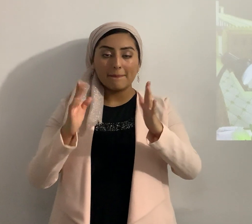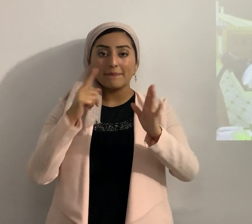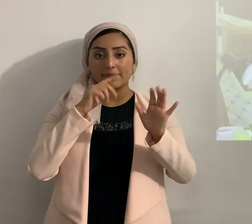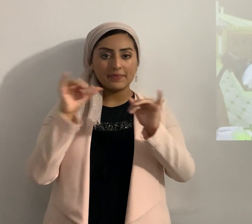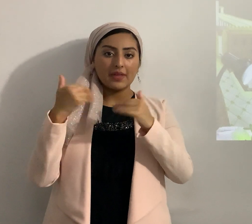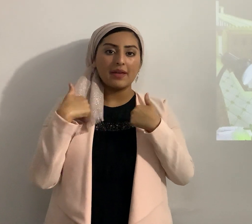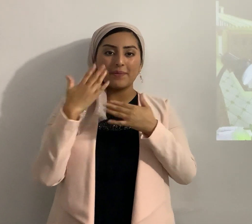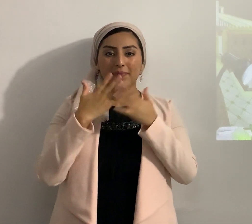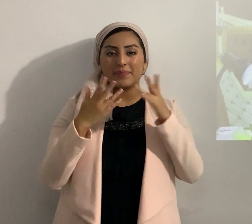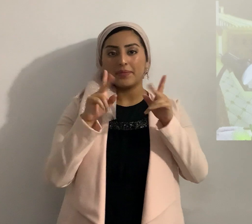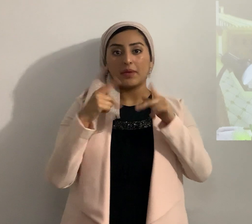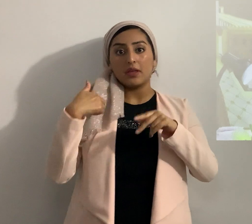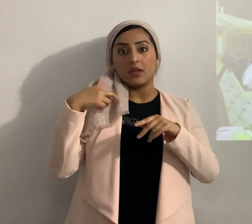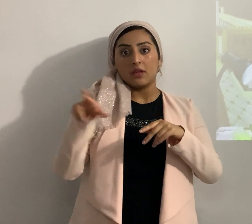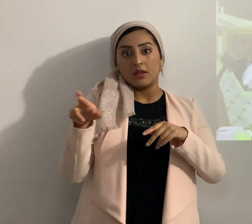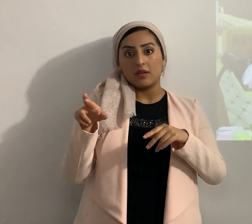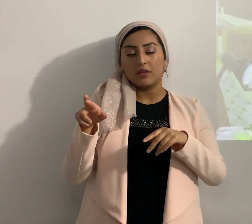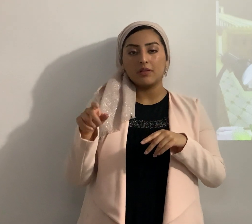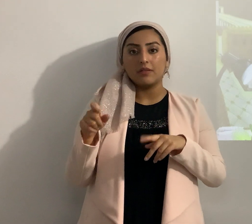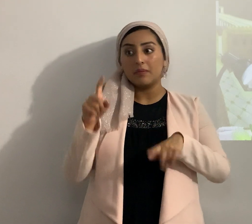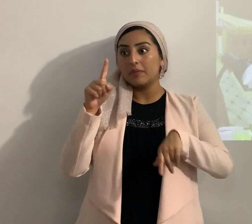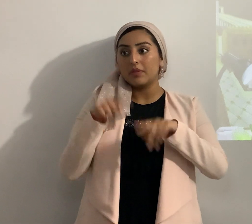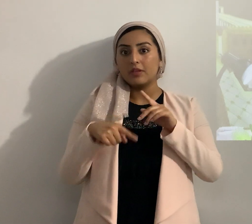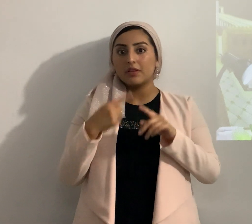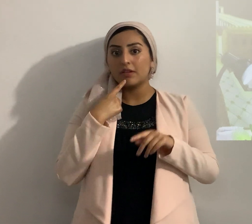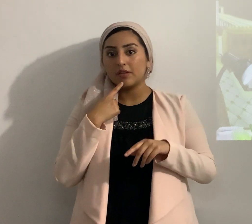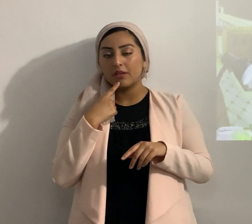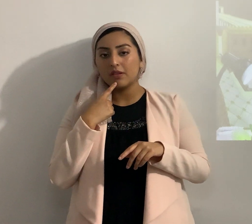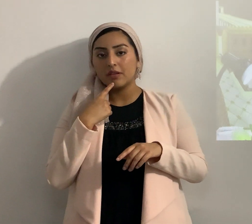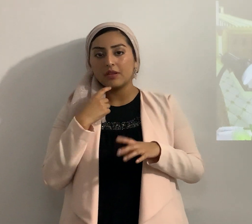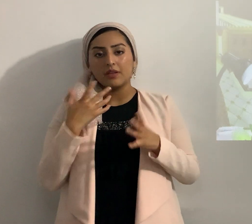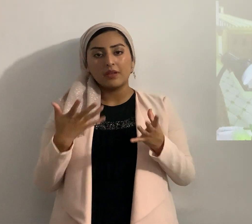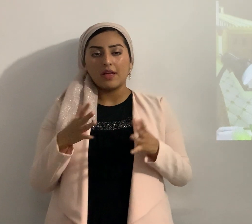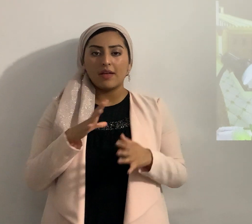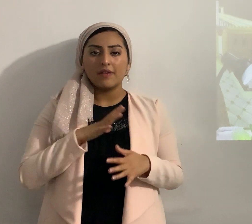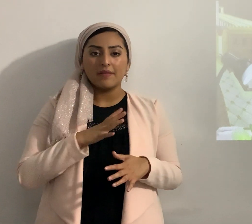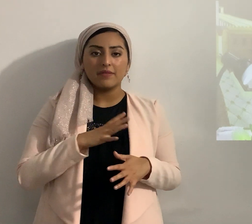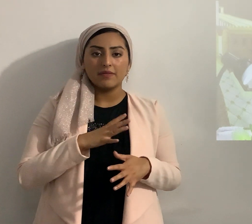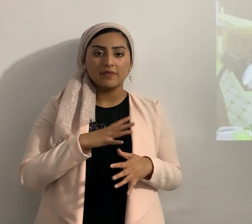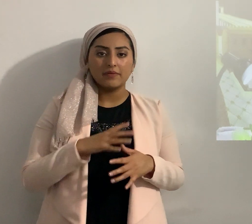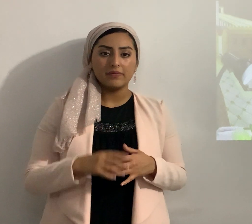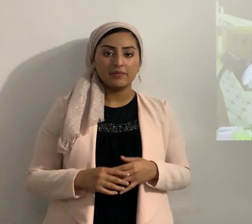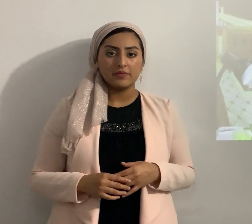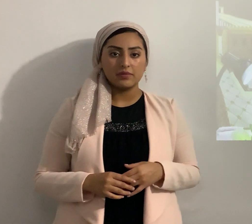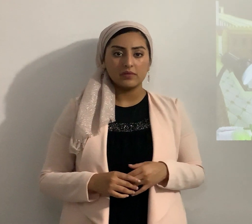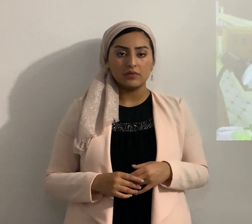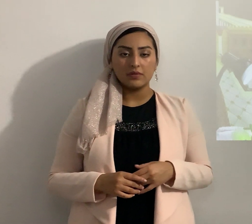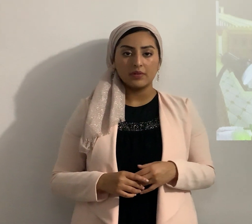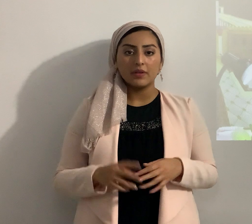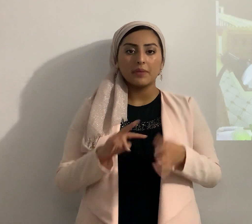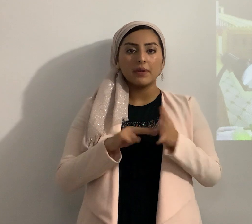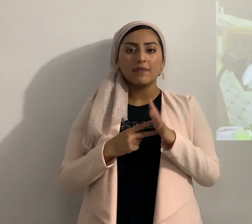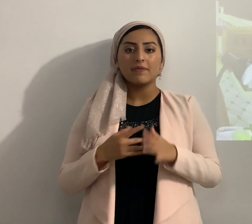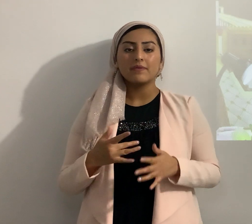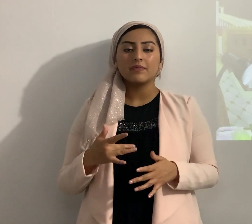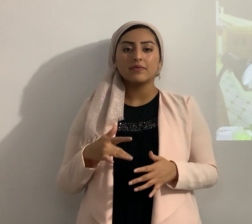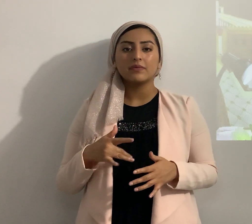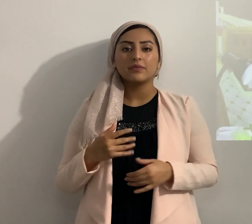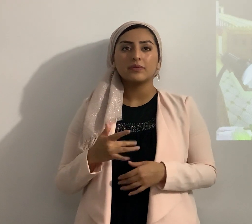algunos religiosos que dicen no diga rezar eso no no hay problema rezar quiere decir recitar y recitar es sentir lo que uno pero bien